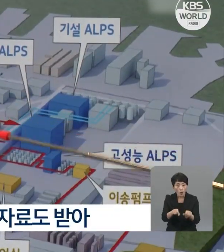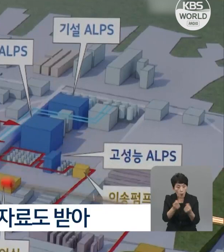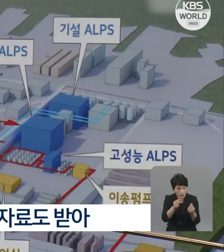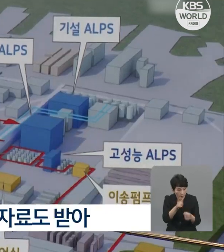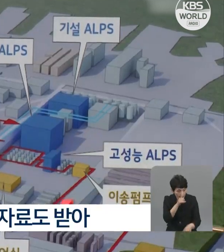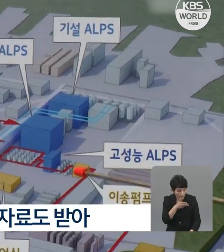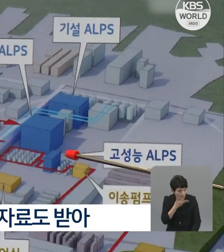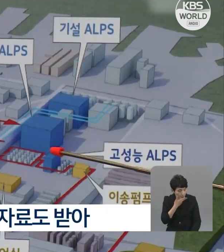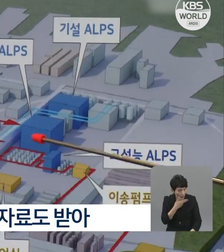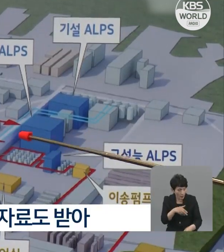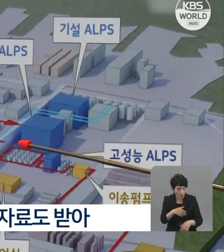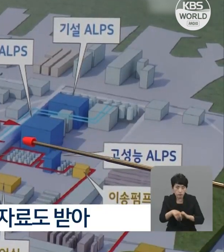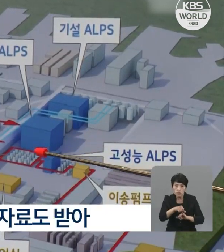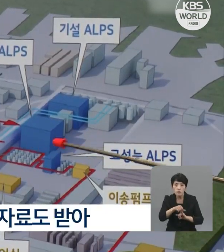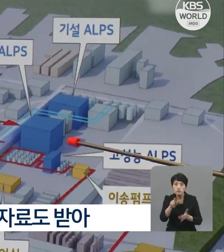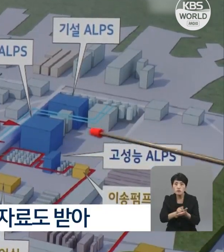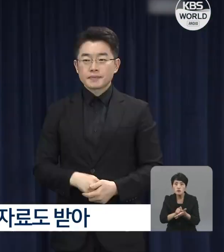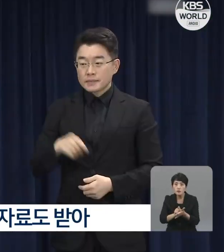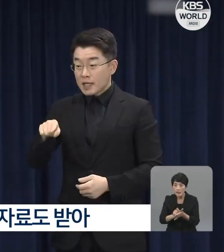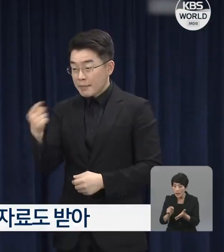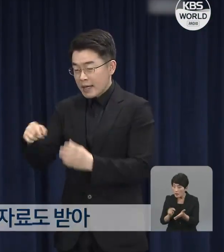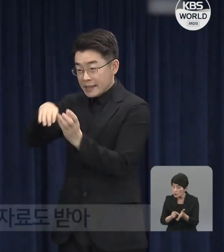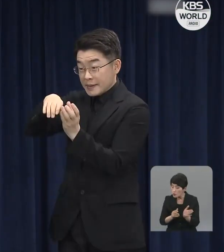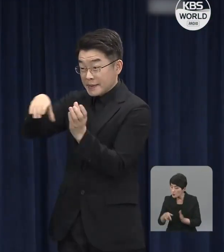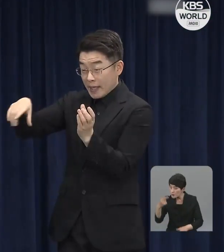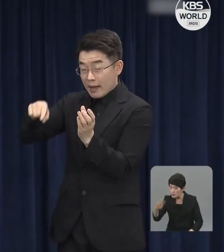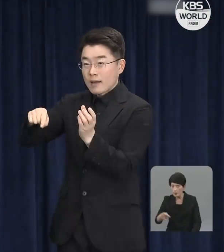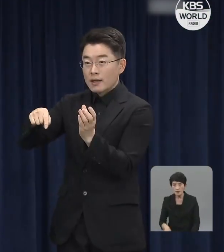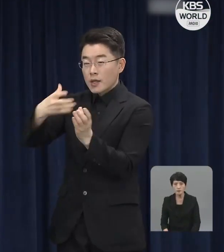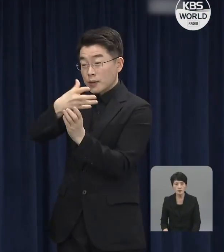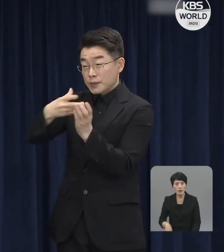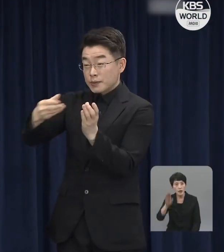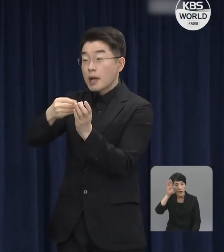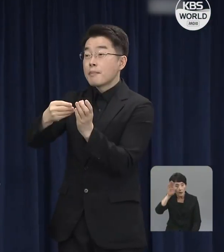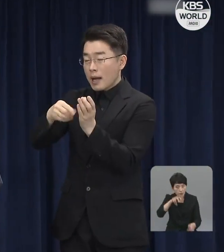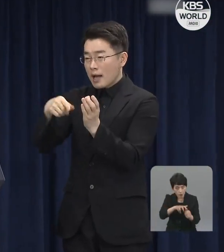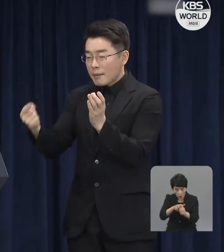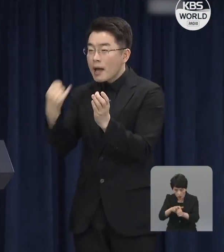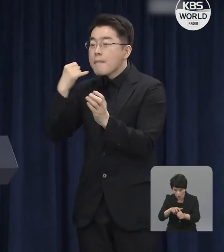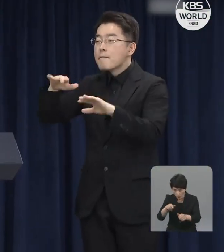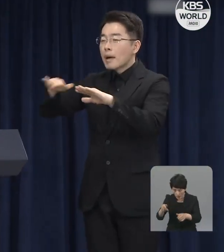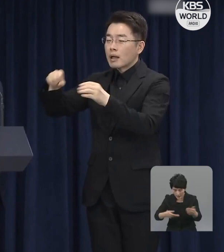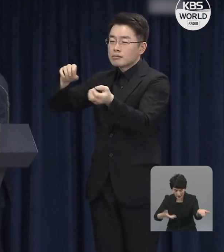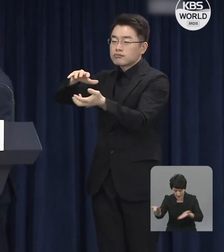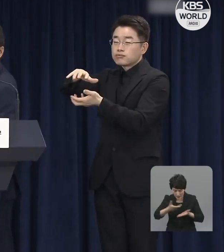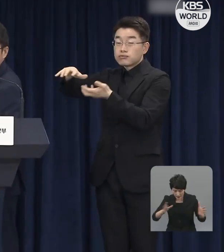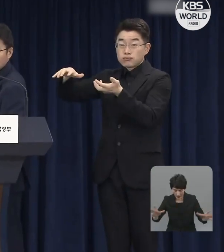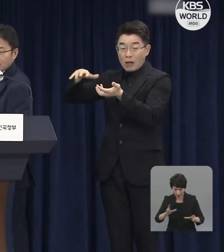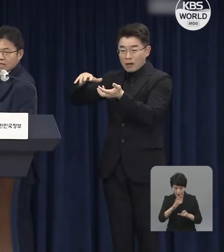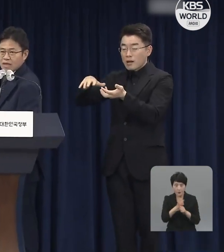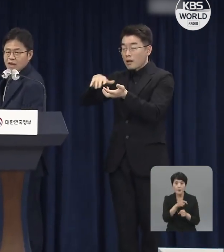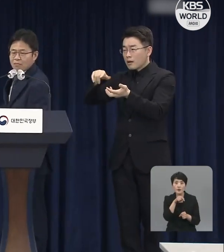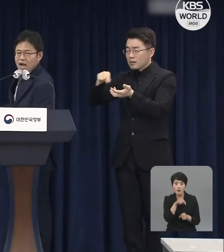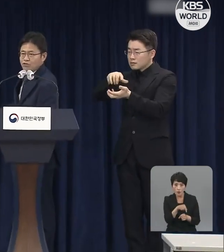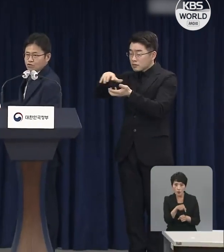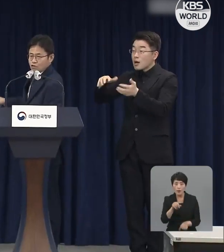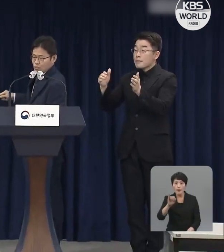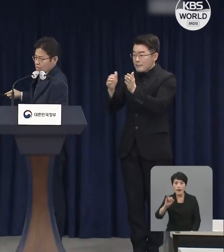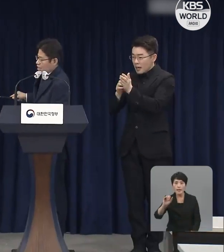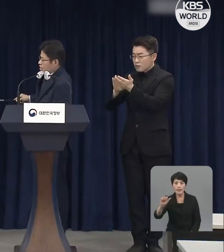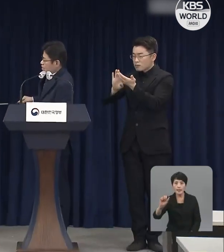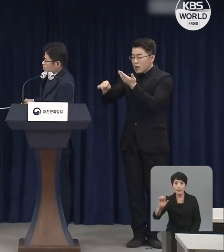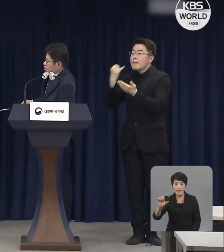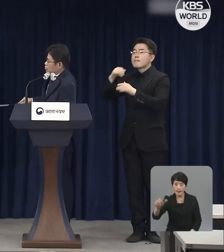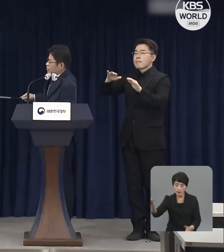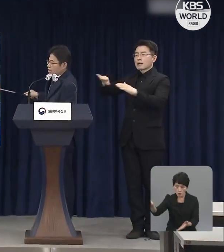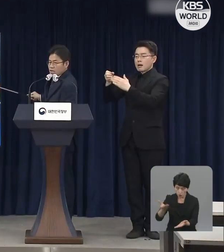nhân và khả năng vận hành trong thời gian dài của ALPS. Theo đó, đoàn đã nhận được dữ liệu từ thiết bị được vận hành suốt 4 năm